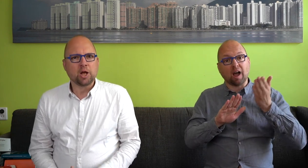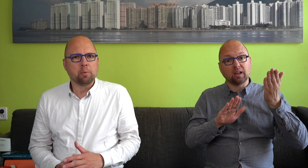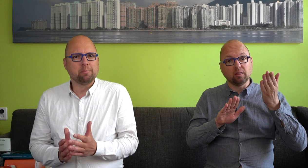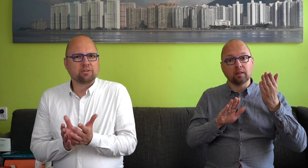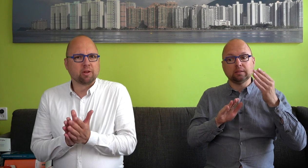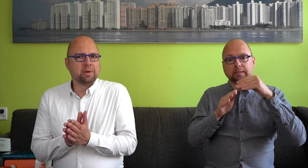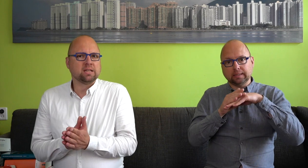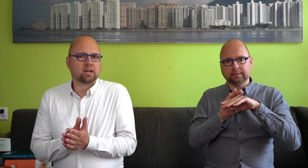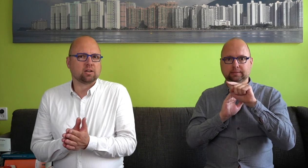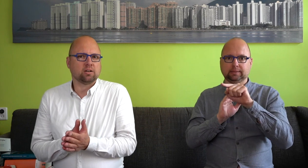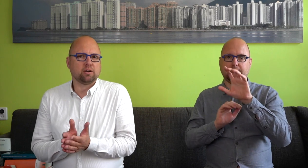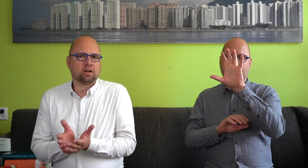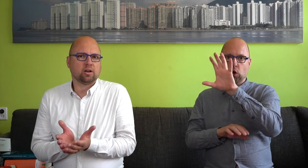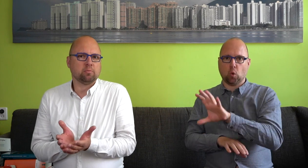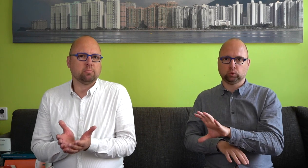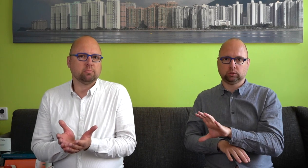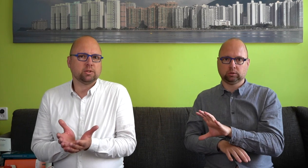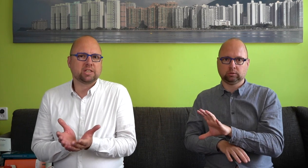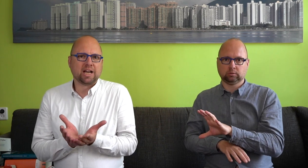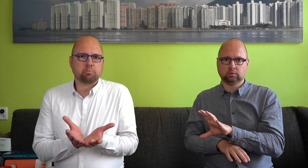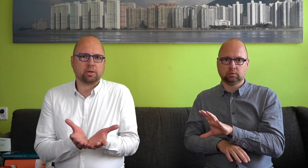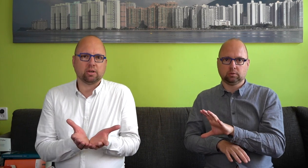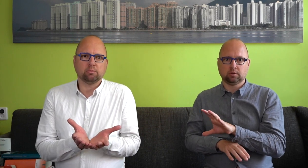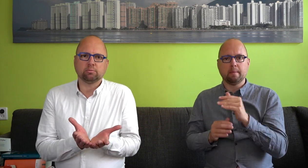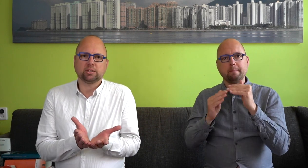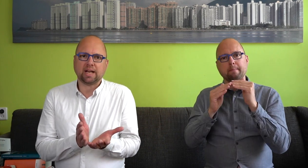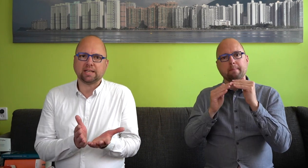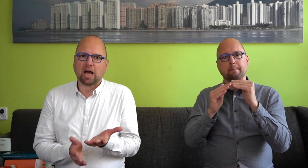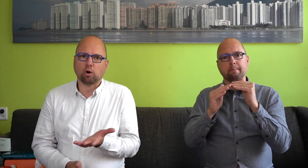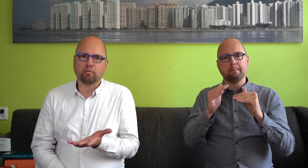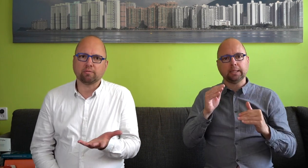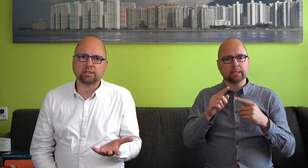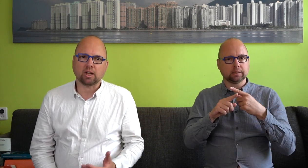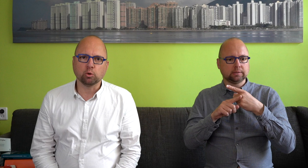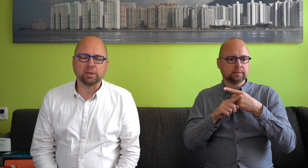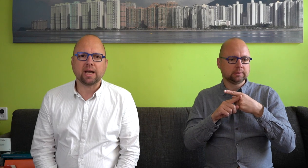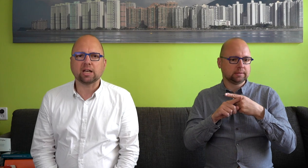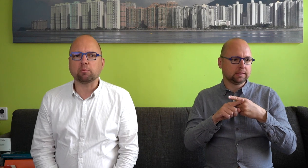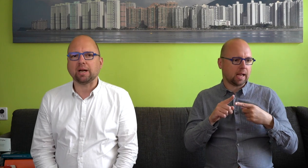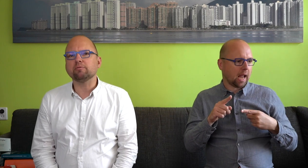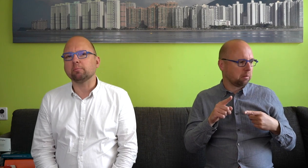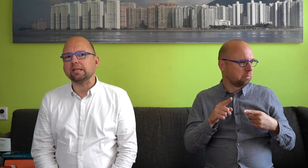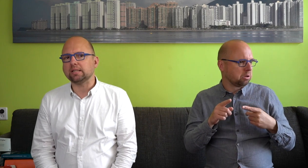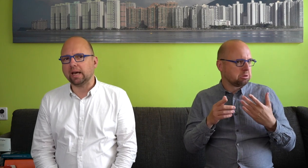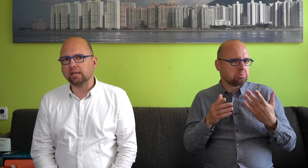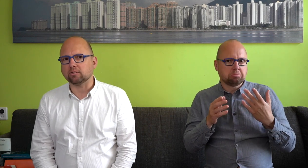Met wat minder scherpe stellingnamen over wat dat dan moet betekenen, maar in ieder geval met het idee dat